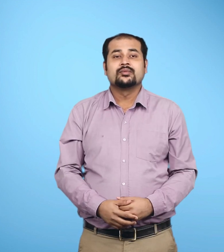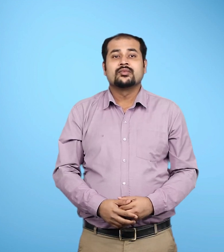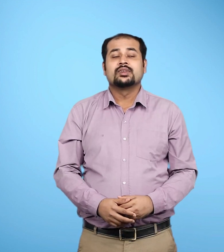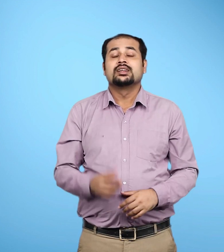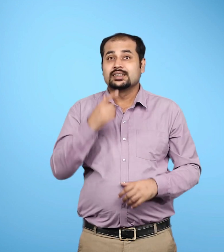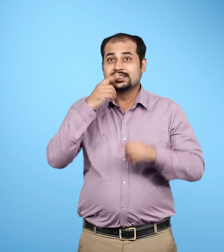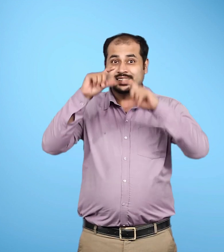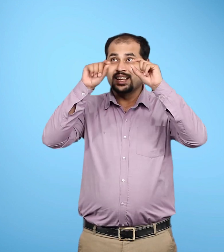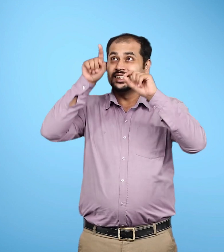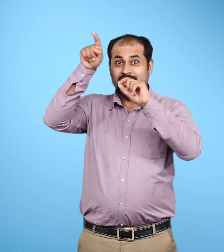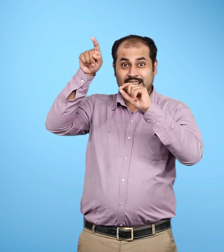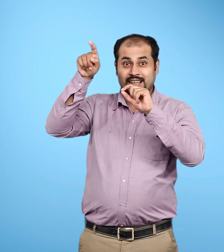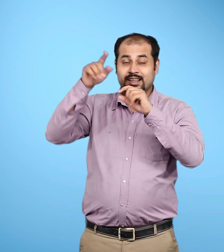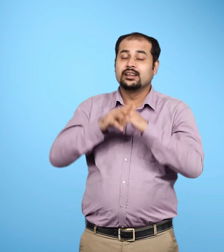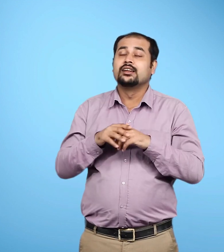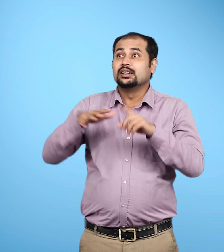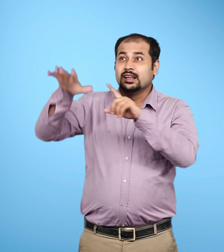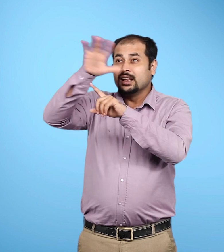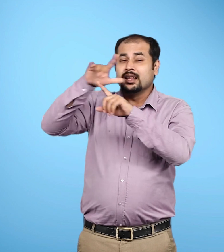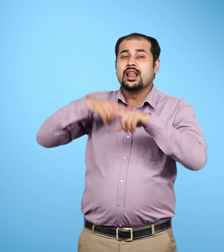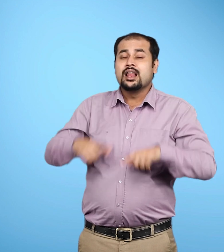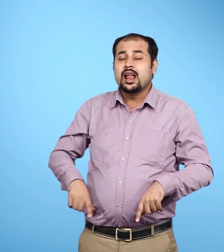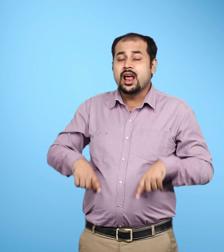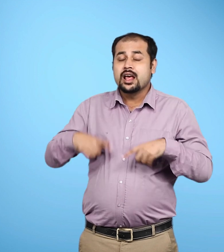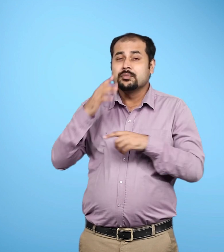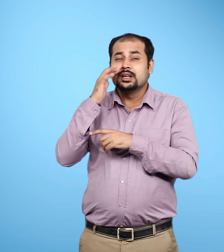चंद्रमा की परिस्थितियां जीवन के लिए अनुकूल नहीं है